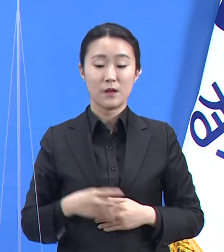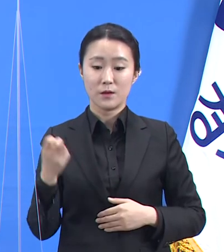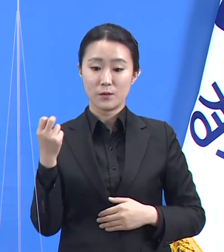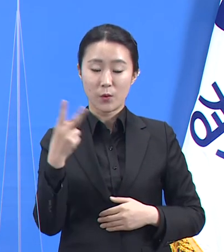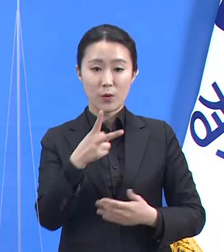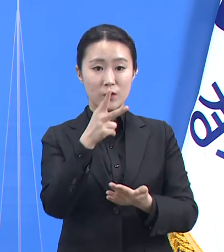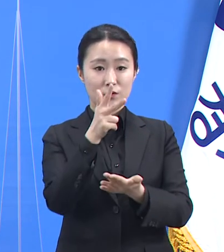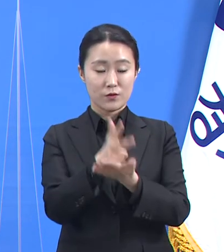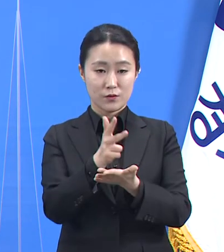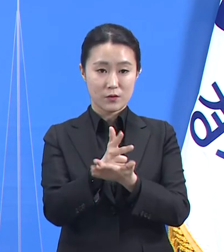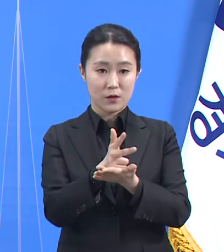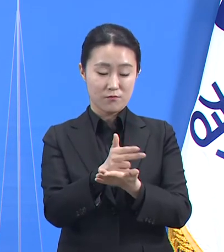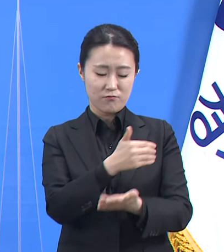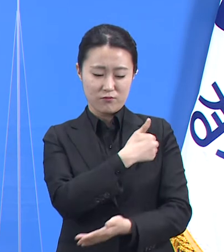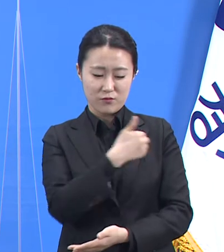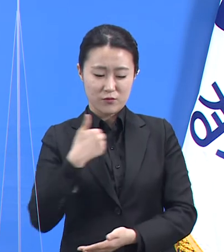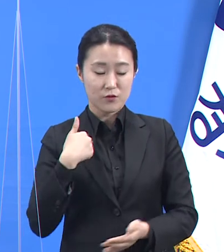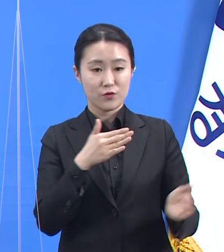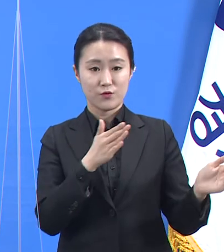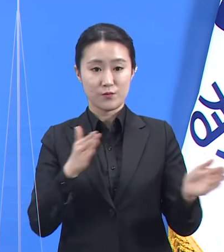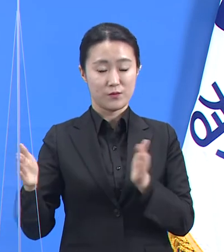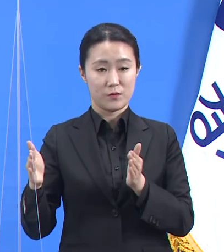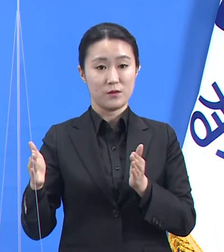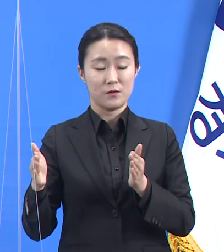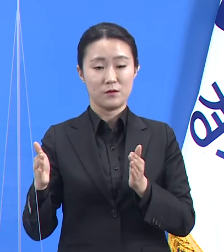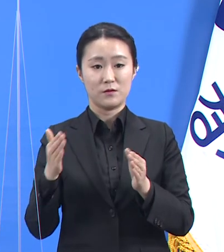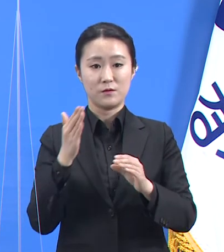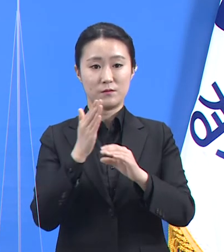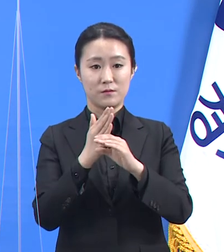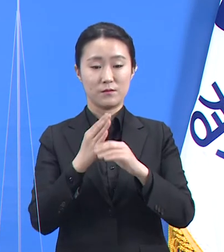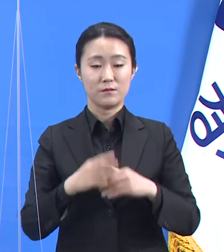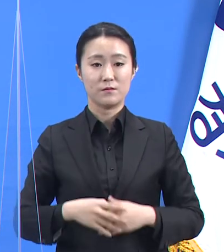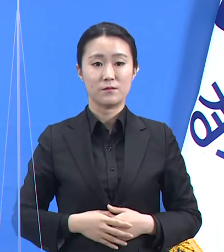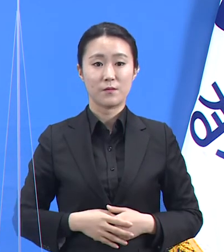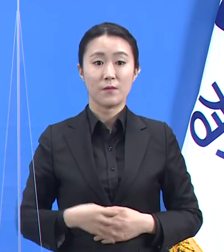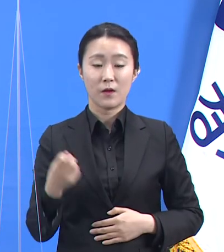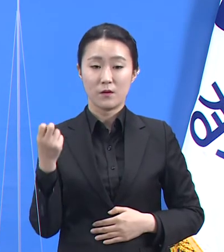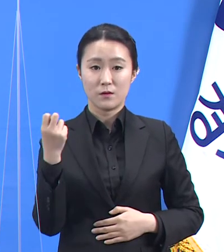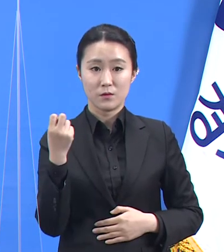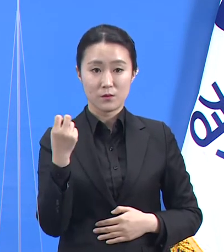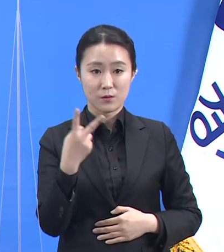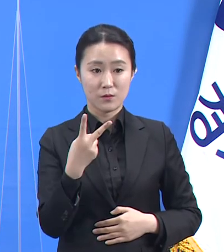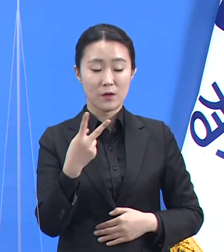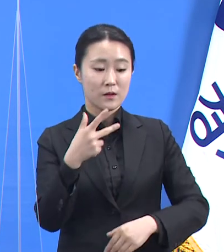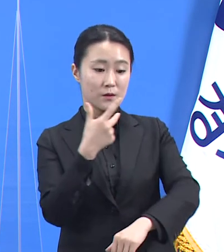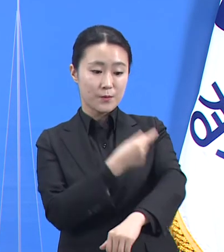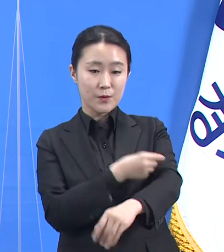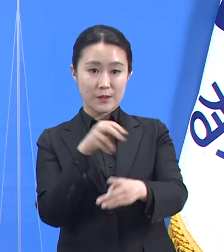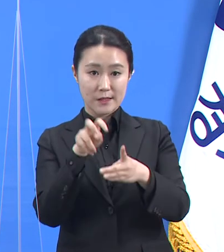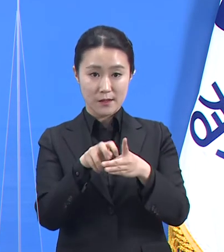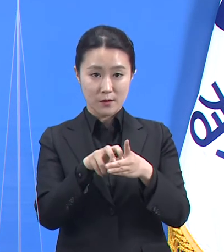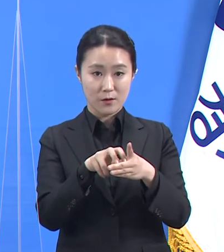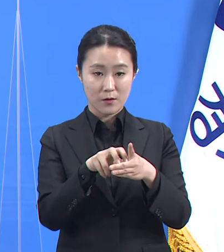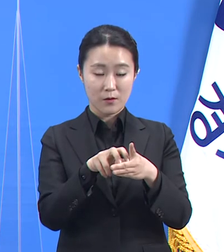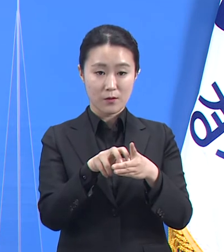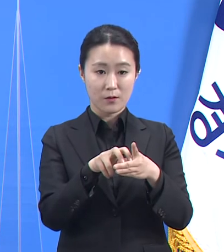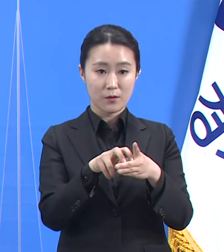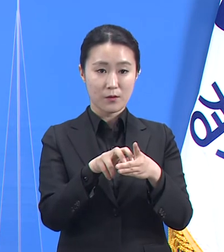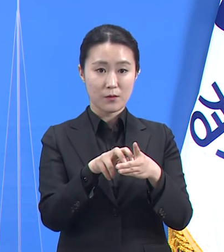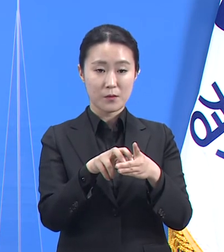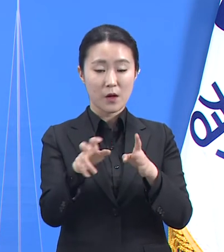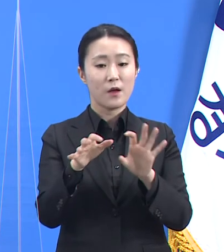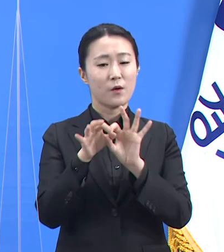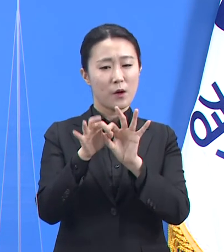주차공간도 충분히 확보하고 있습니다. 또한 각 접종센터마다 연계의료기관을